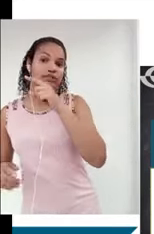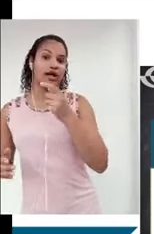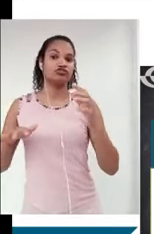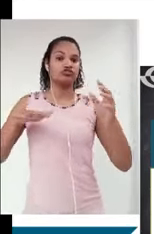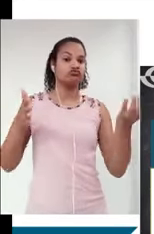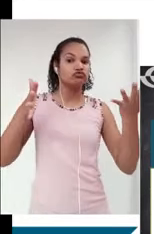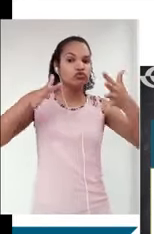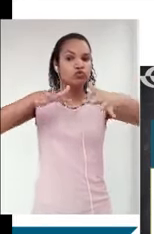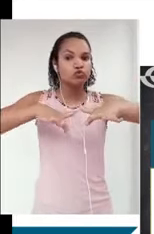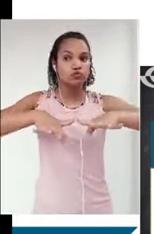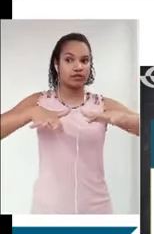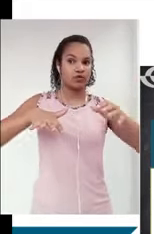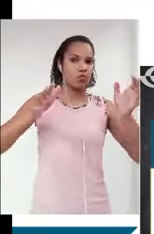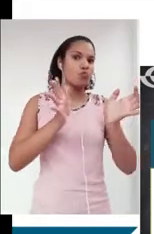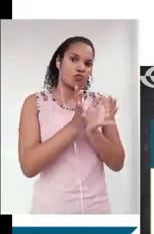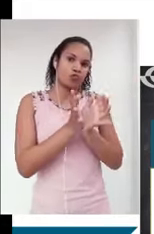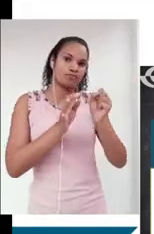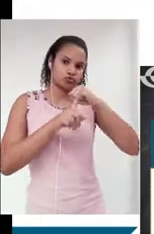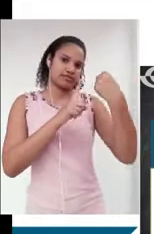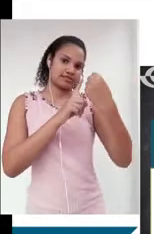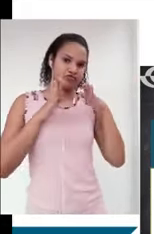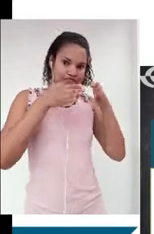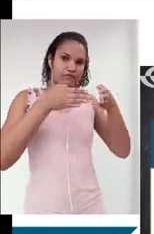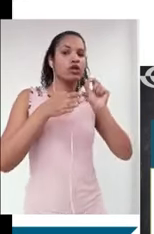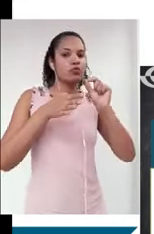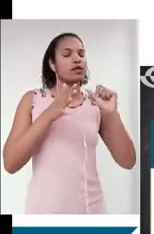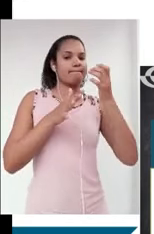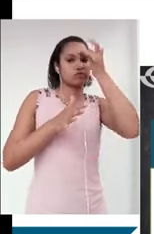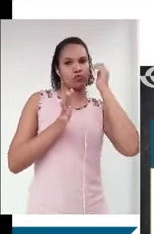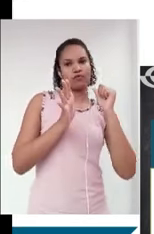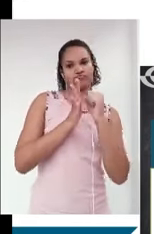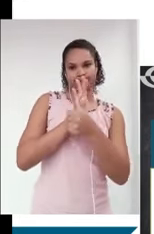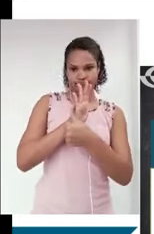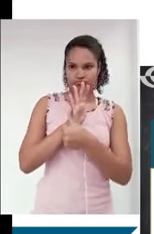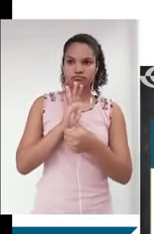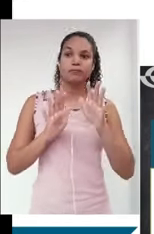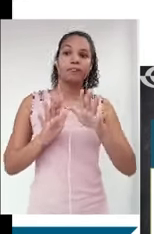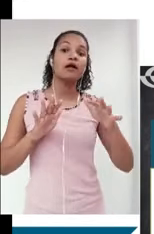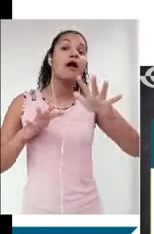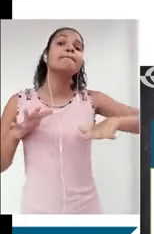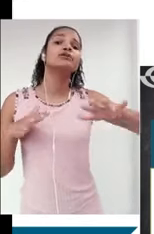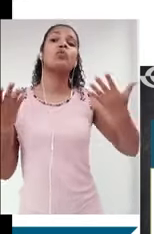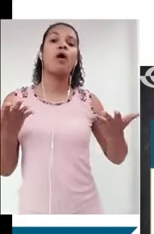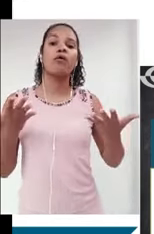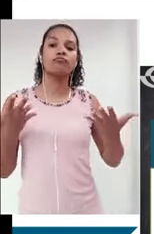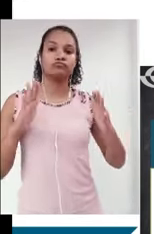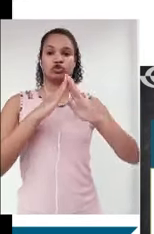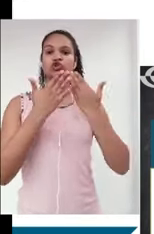processo de incluir um grupo social específico, né? Que são as pessoas com síndrome de Down em qual ambiente? No ponto das escolas brasileiras,